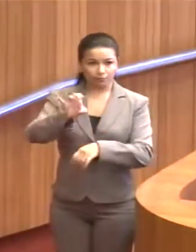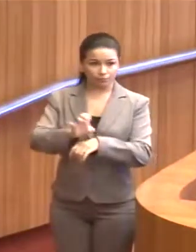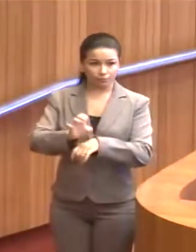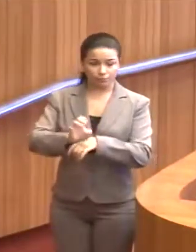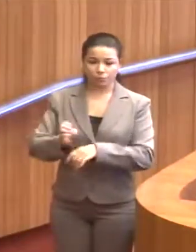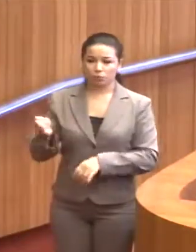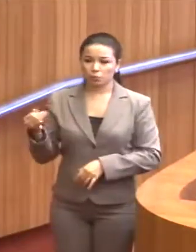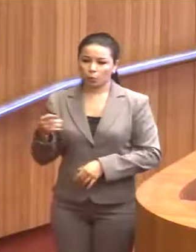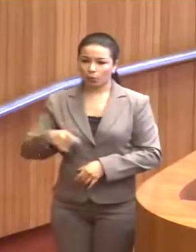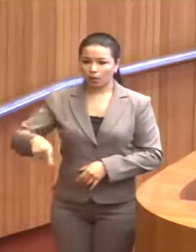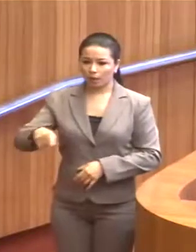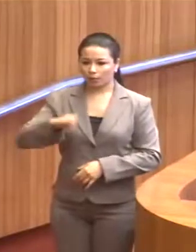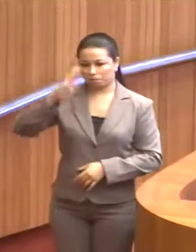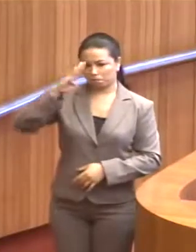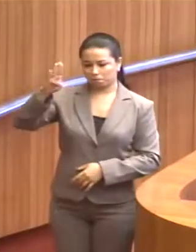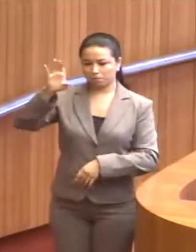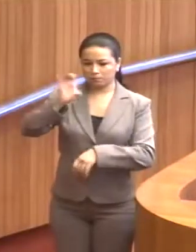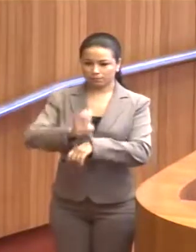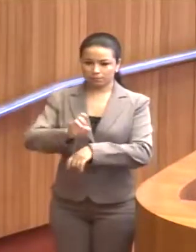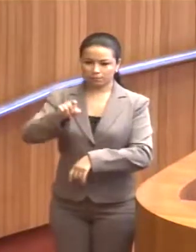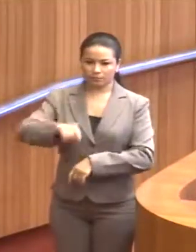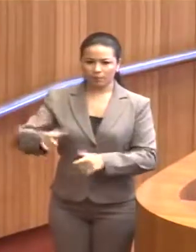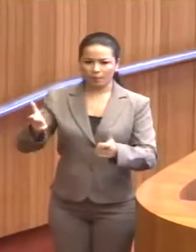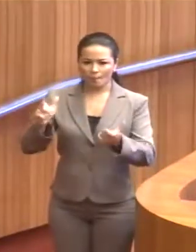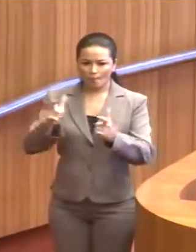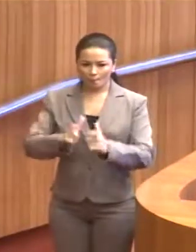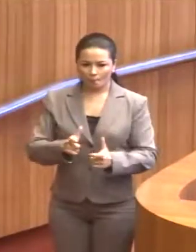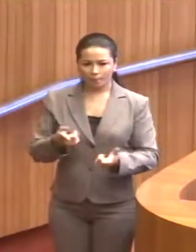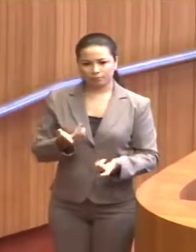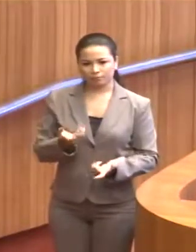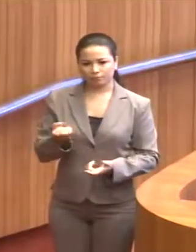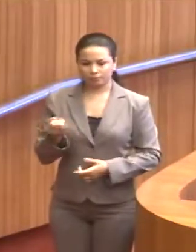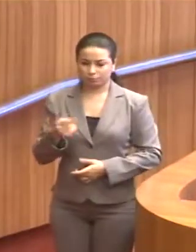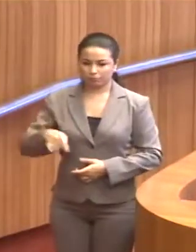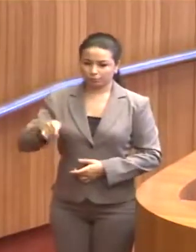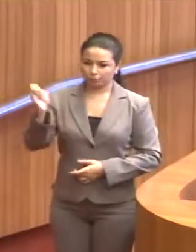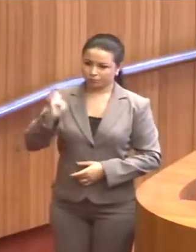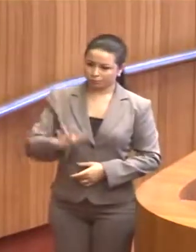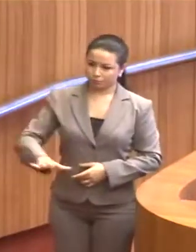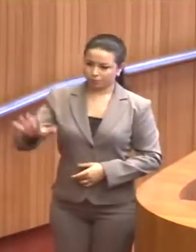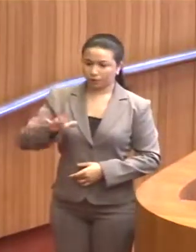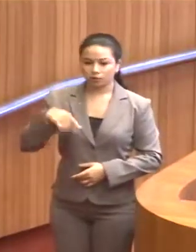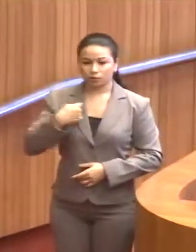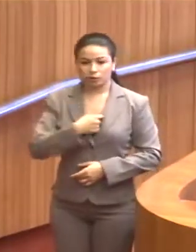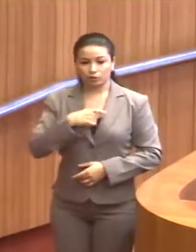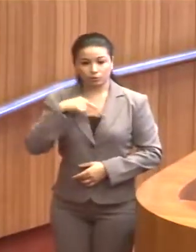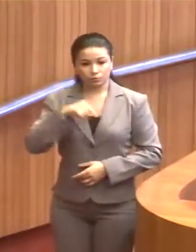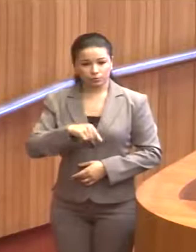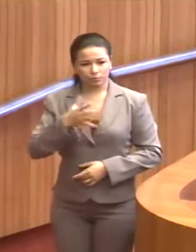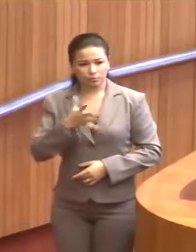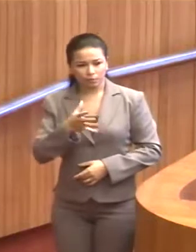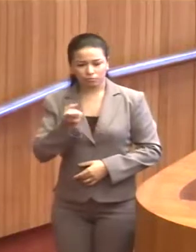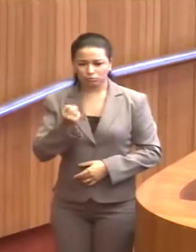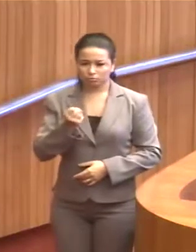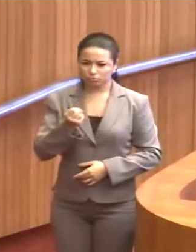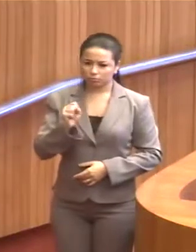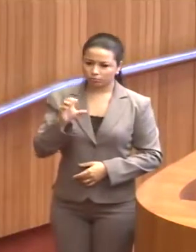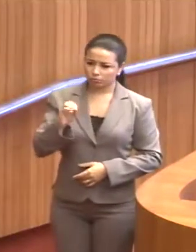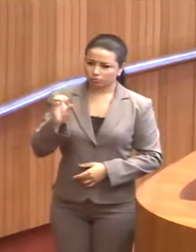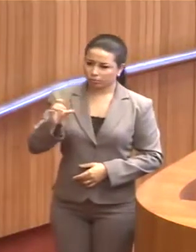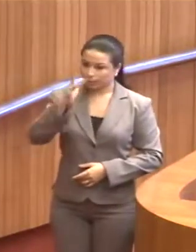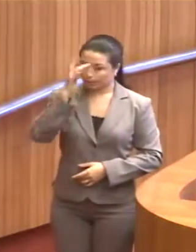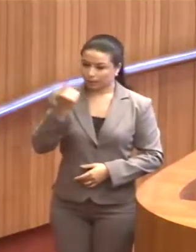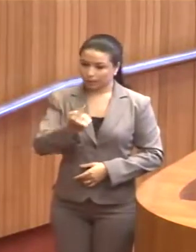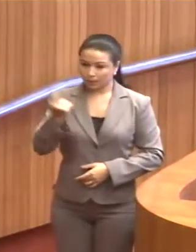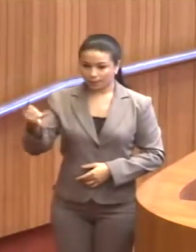A quantidade de militares no estado é a menor quantidade per capita do Brasil. Nós temos aí mais de 800 pessoas para